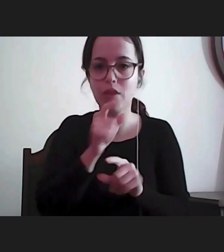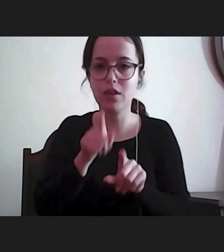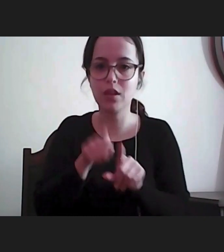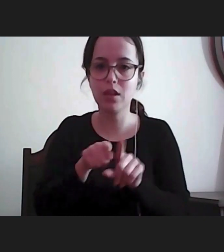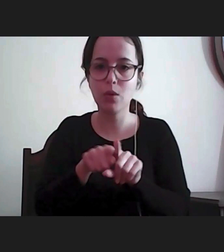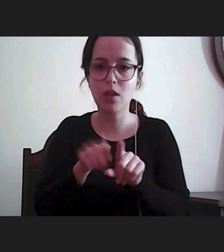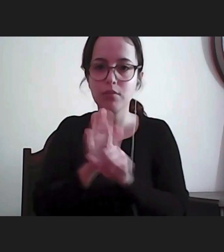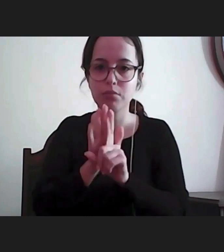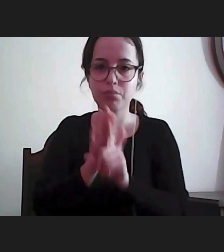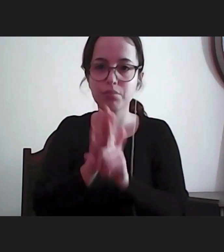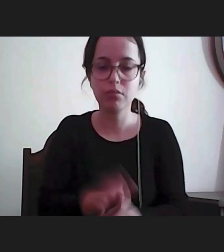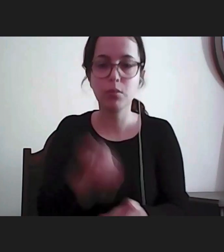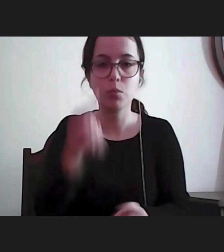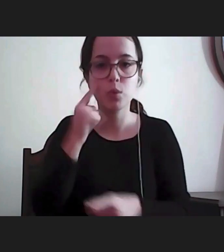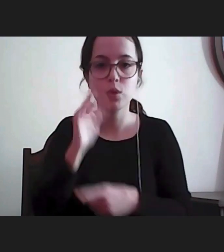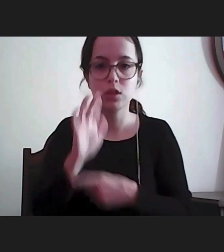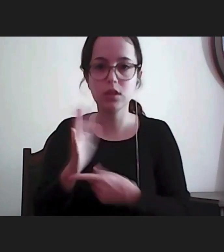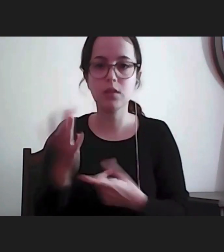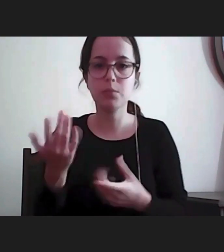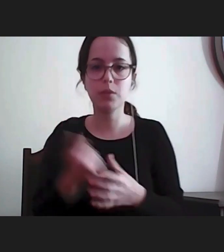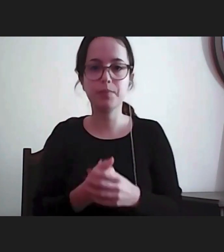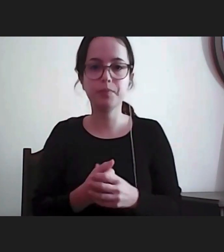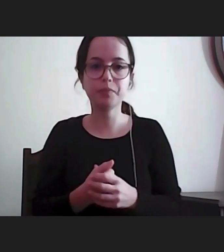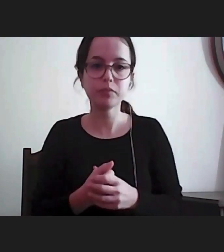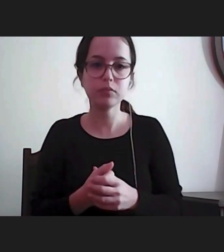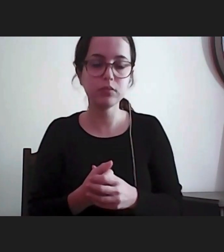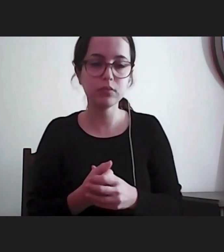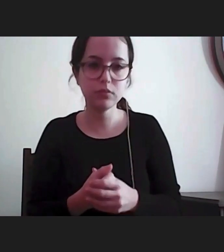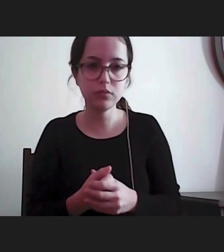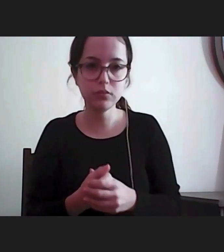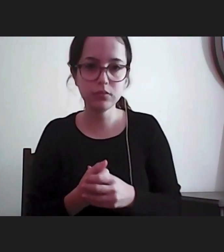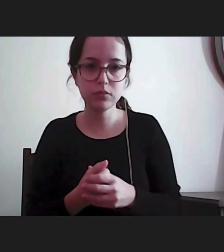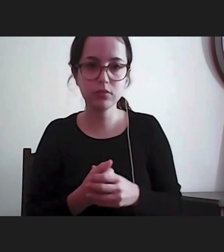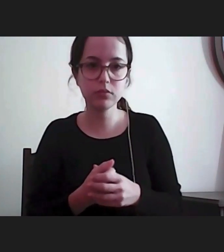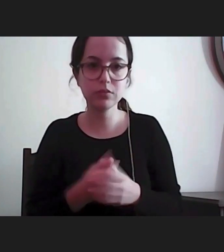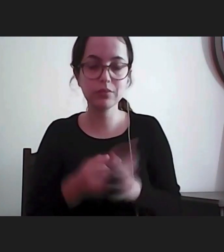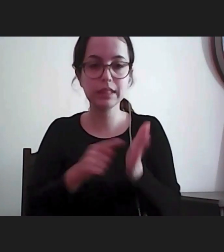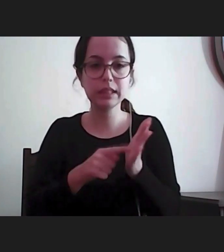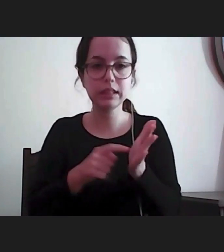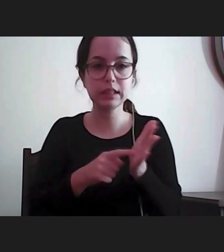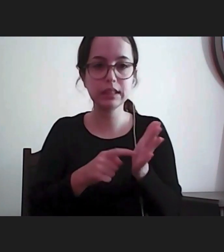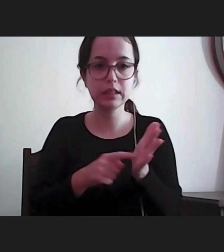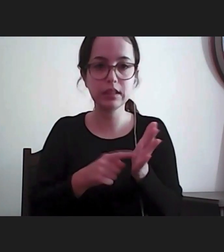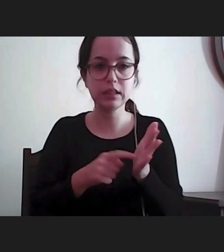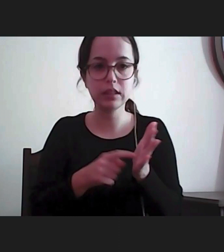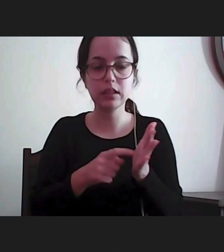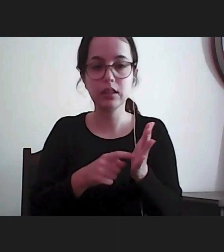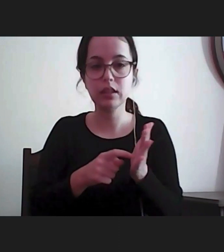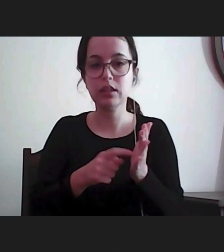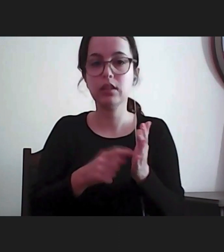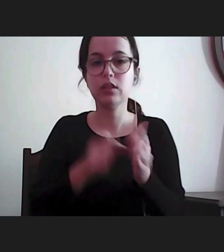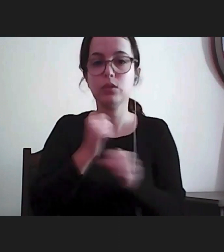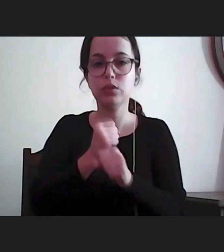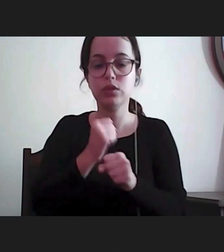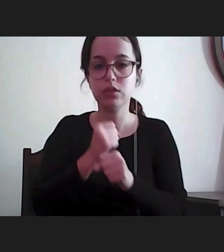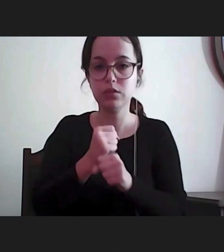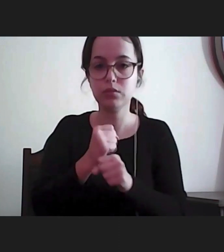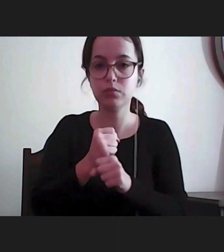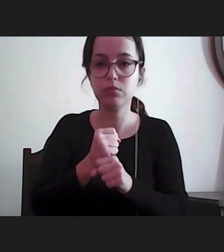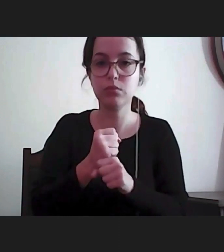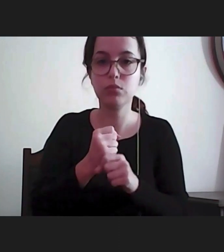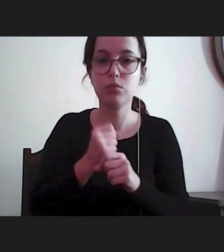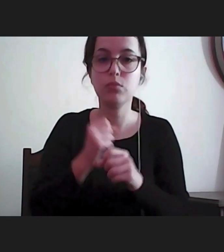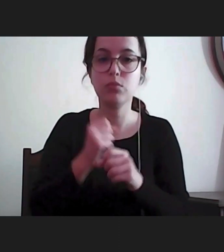posso indicar, por exemplo, a questão da necessidade dos serviços postais para os idosos,